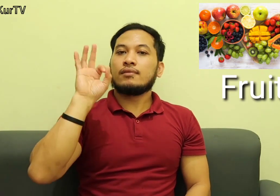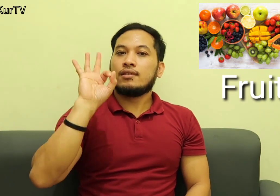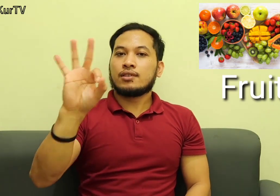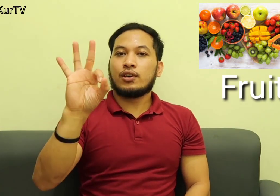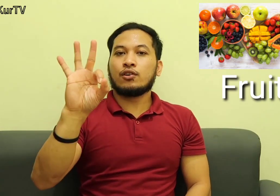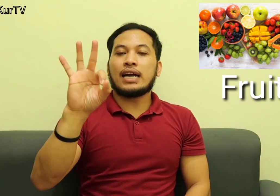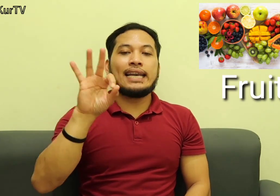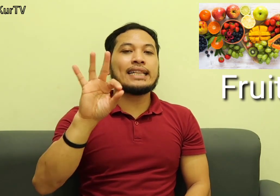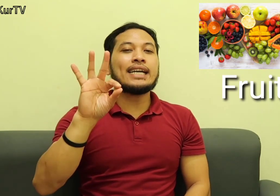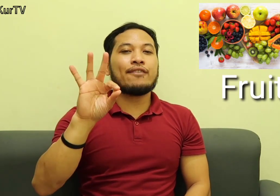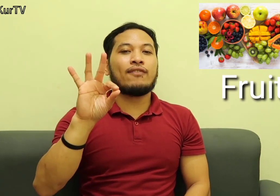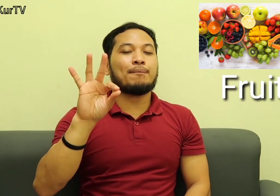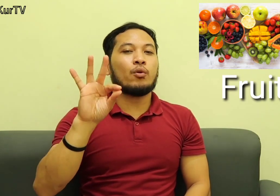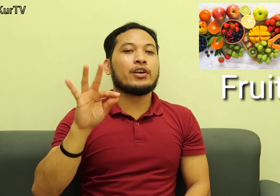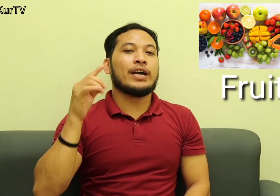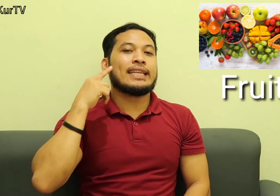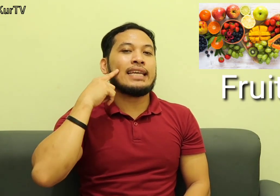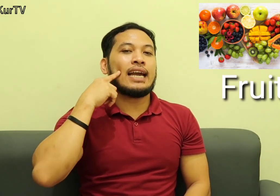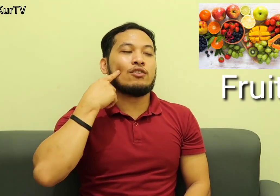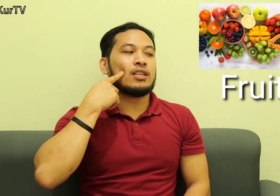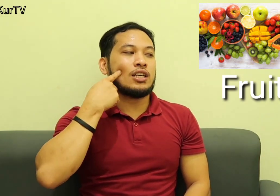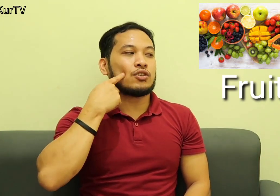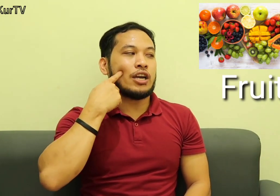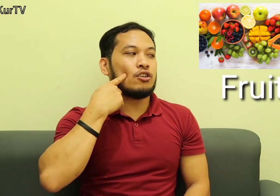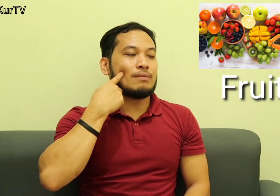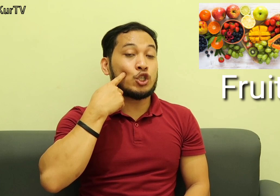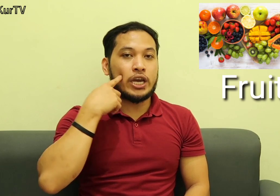So, ito Naka letter F lang po kayo And then ilagay nyo lang dito sa inyong mag-check